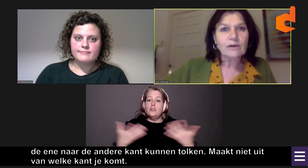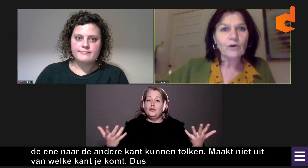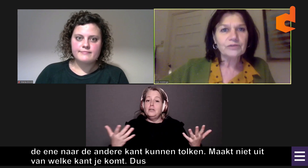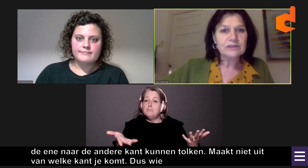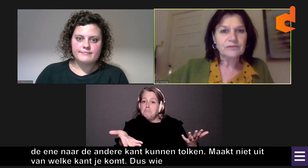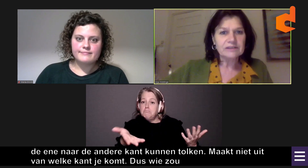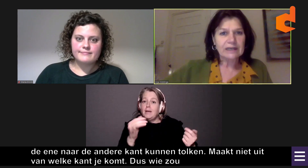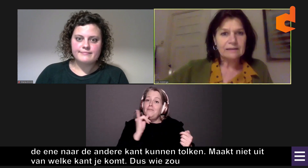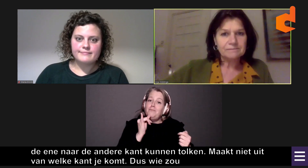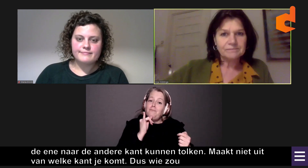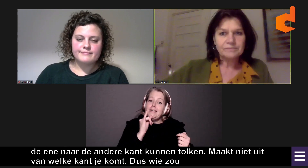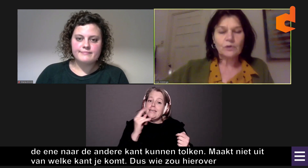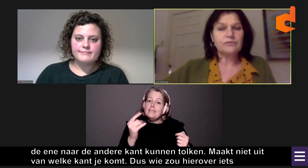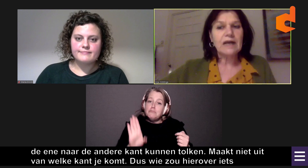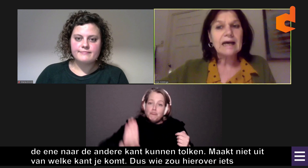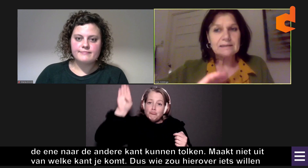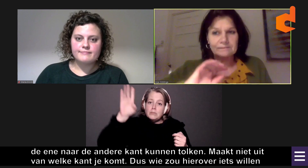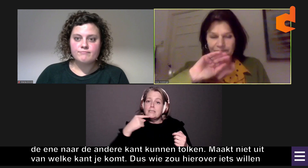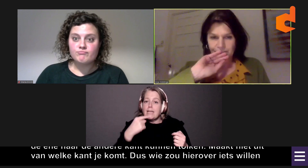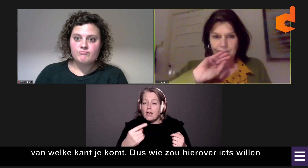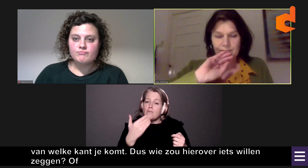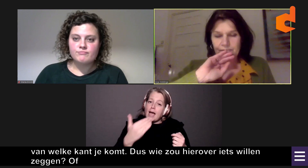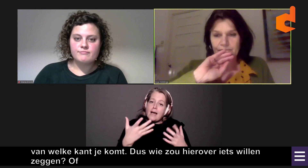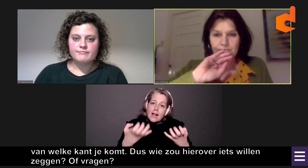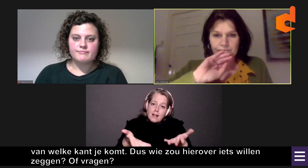zou hierover iets willen zeggen of vragen?